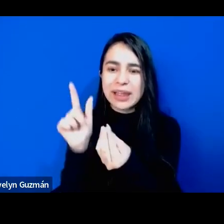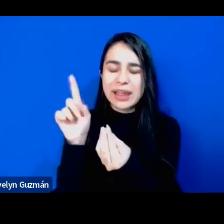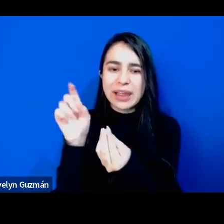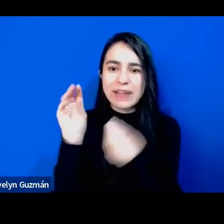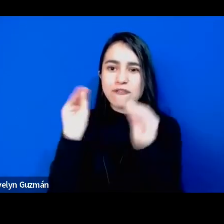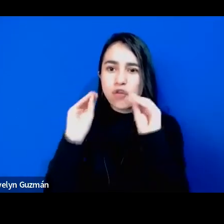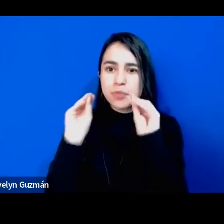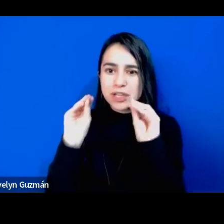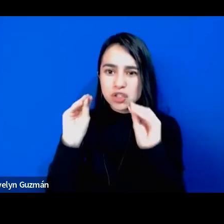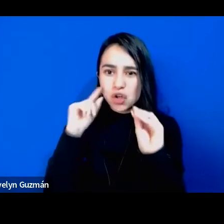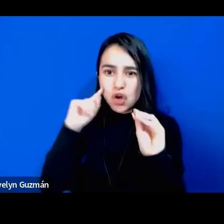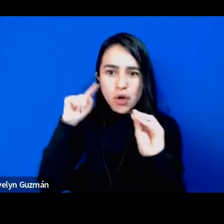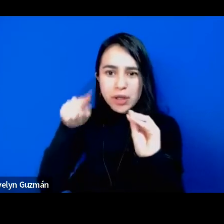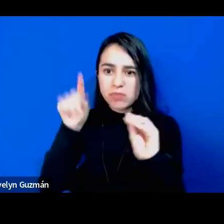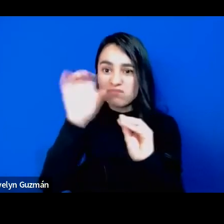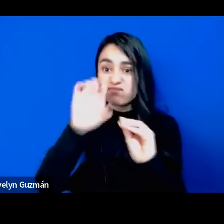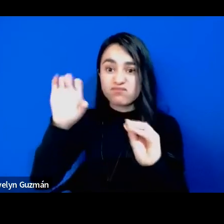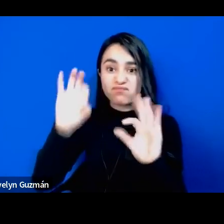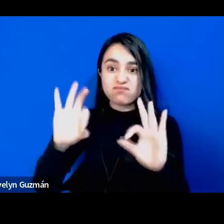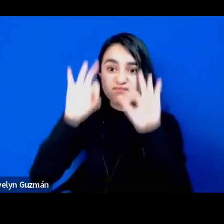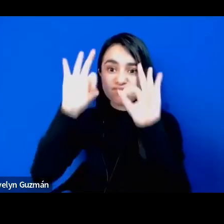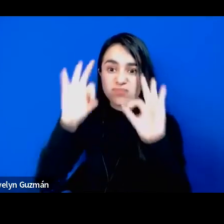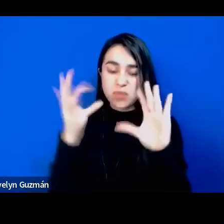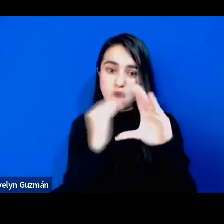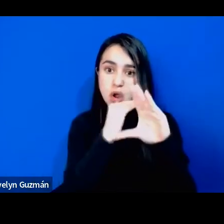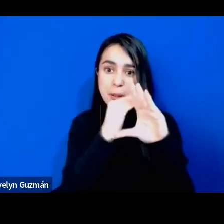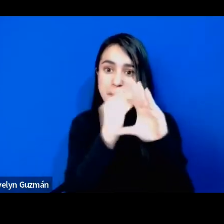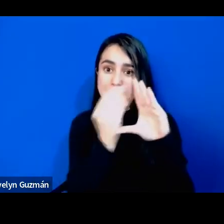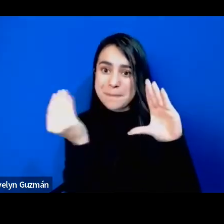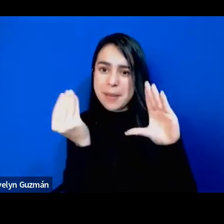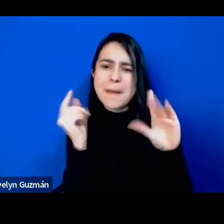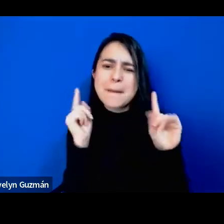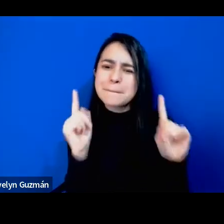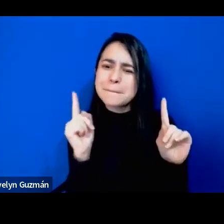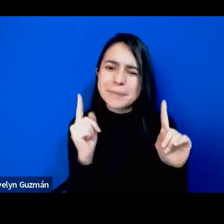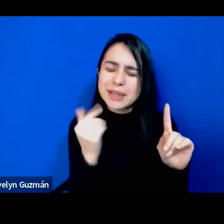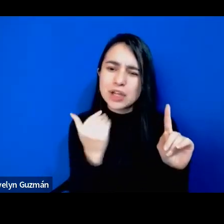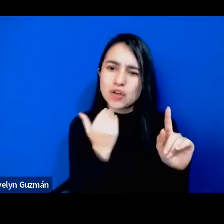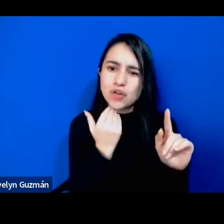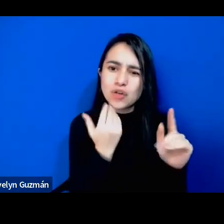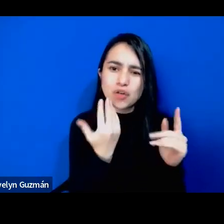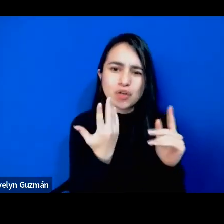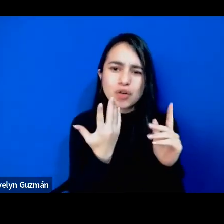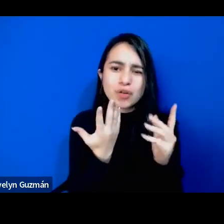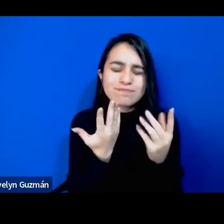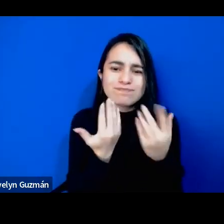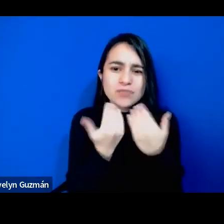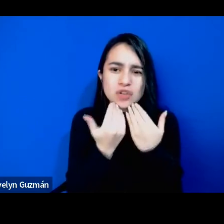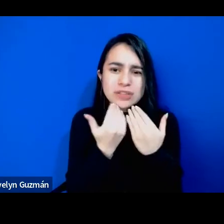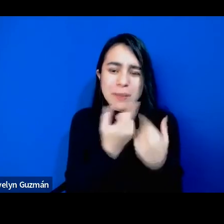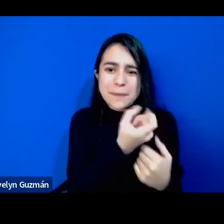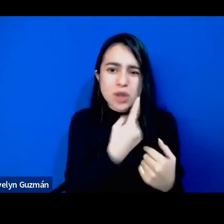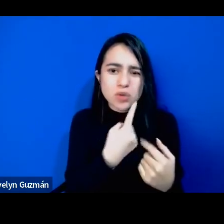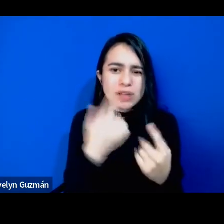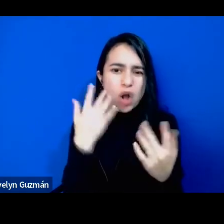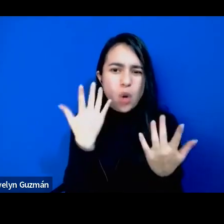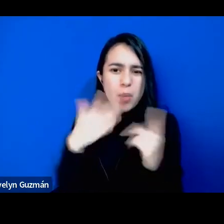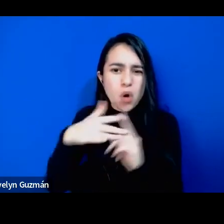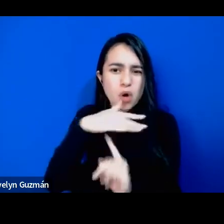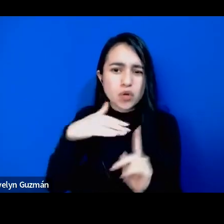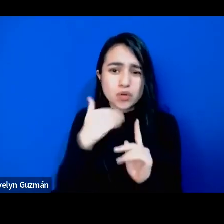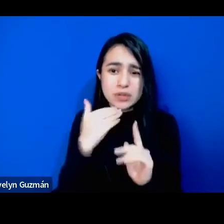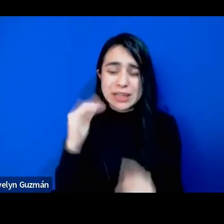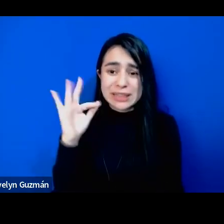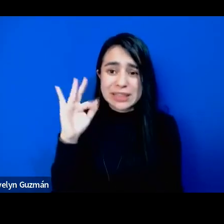formación de las clases medias negras. Pero no sé exactamente, no sé contextualizar la pregunta. De pronto si Tito